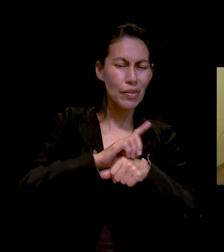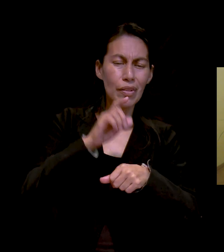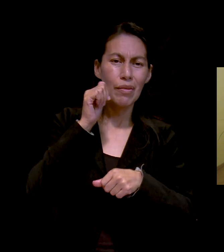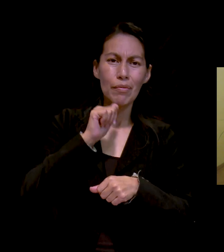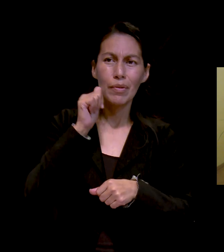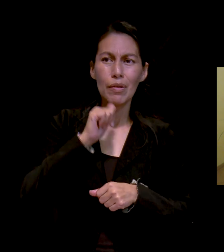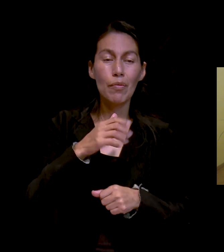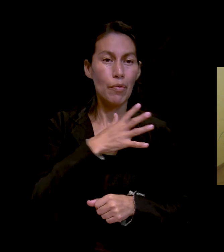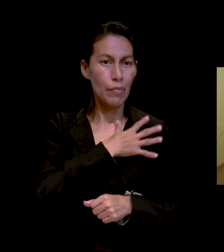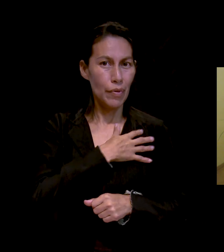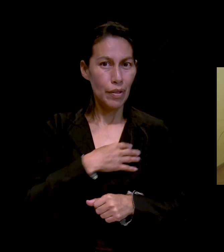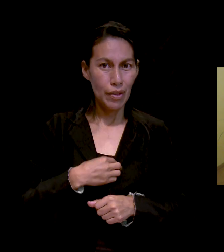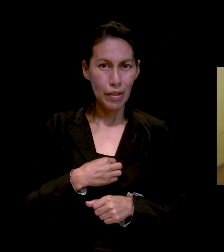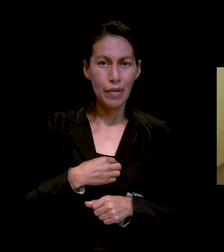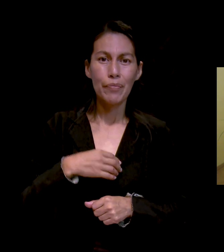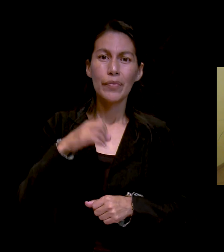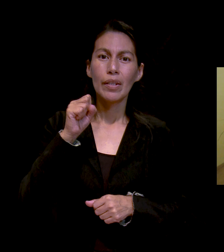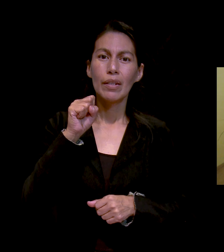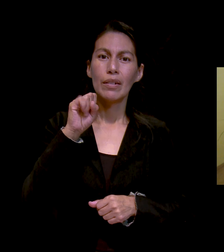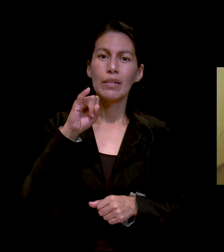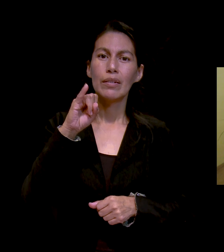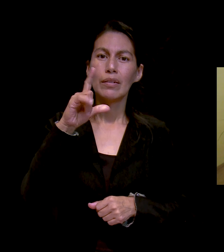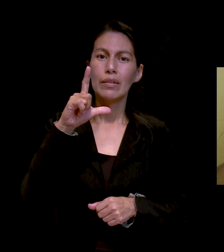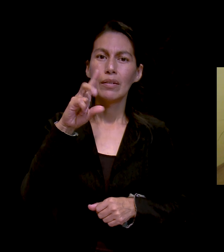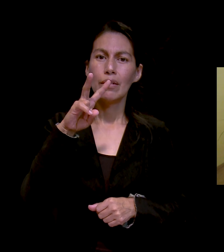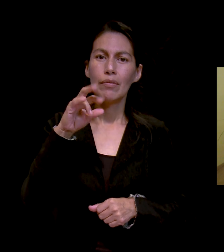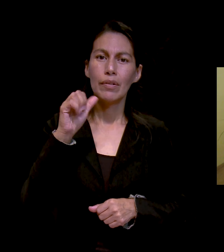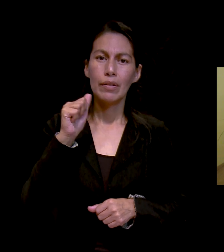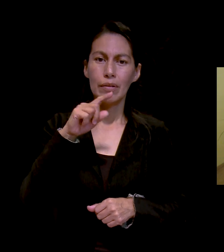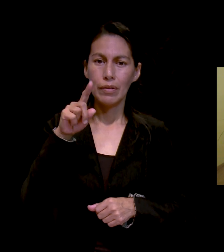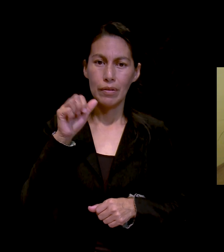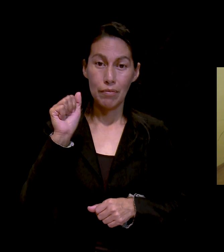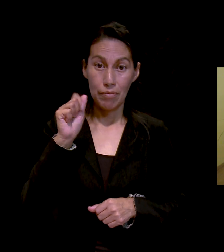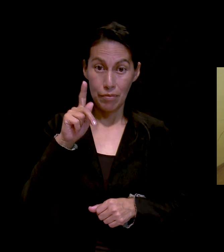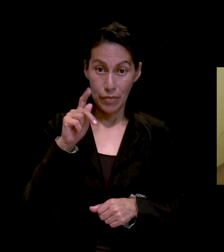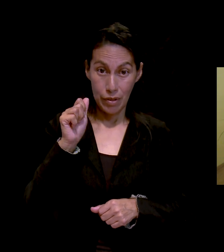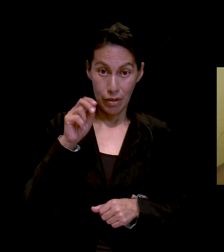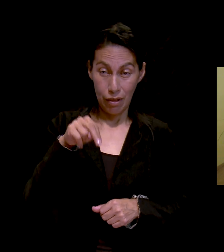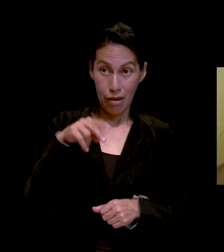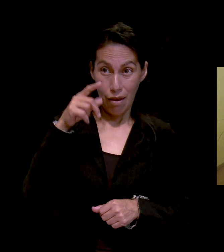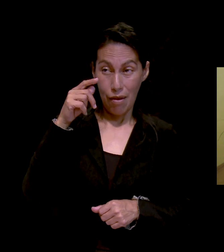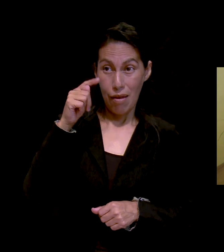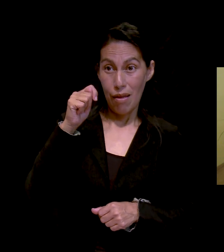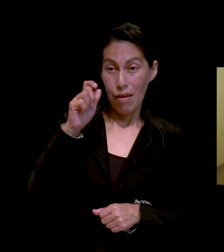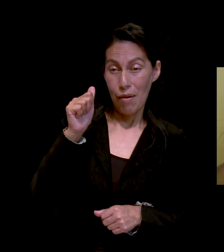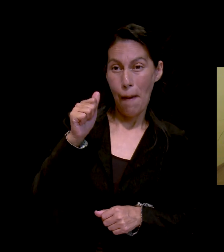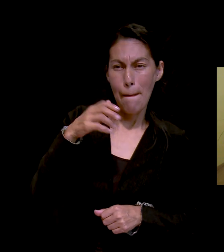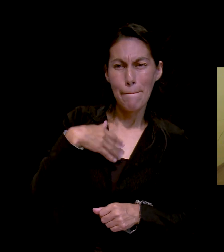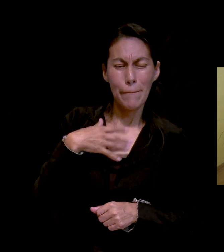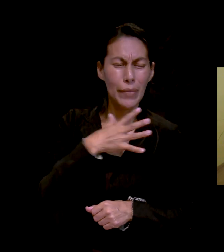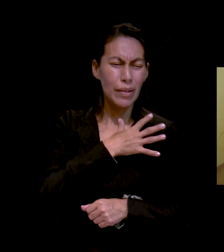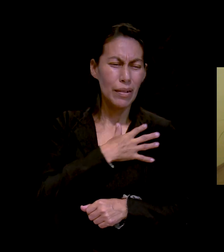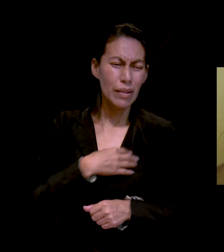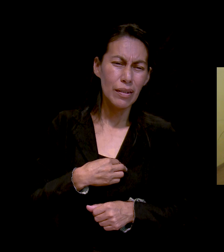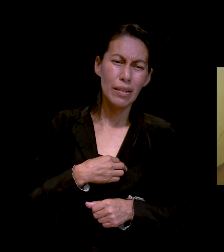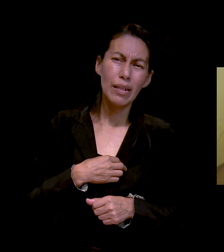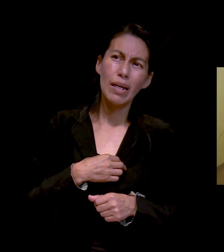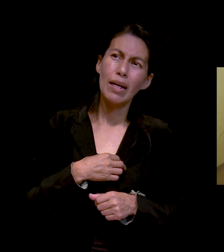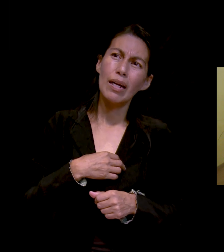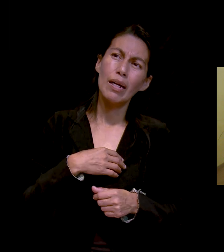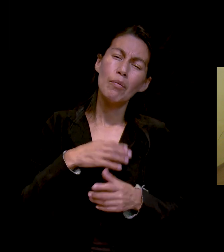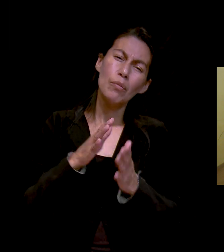toque su vida y la instruya a buscar a Dios para sanidad y servicio consagrado. Amén. Soy Beni.